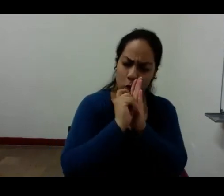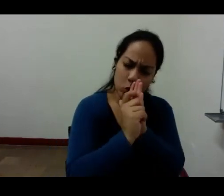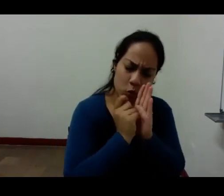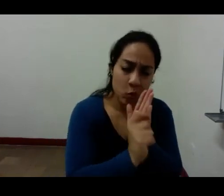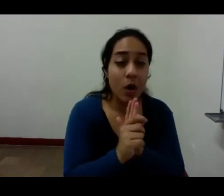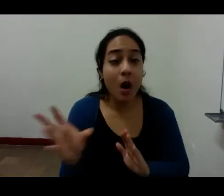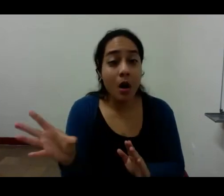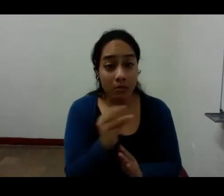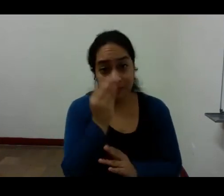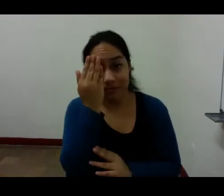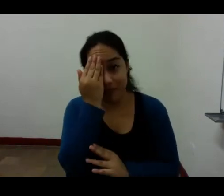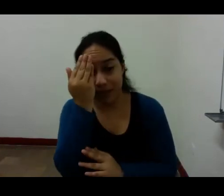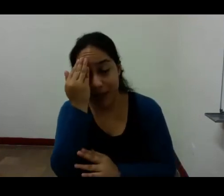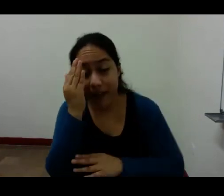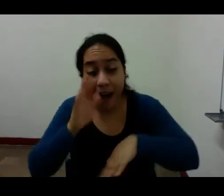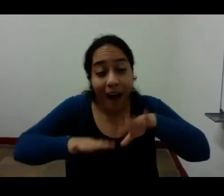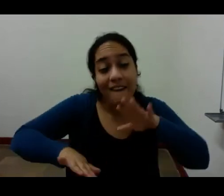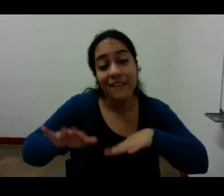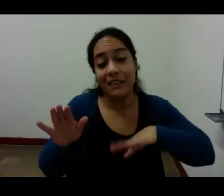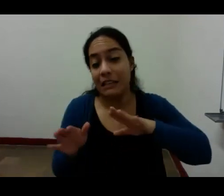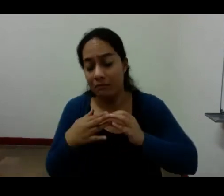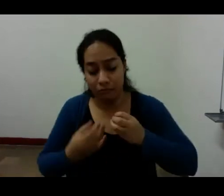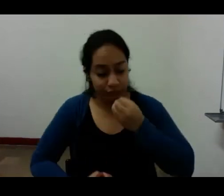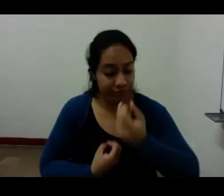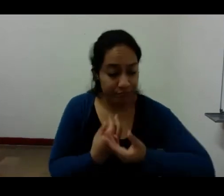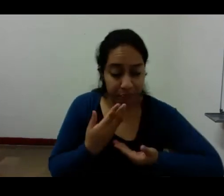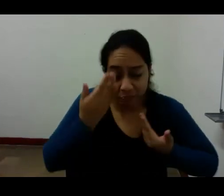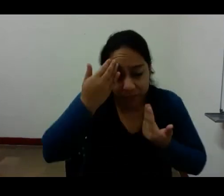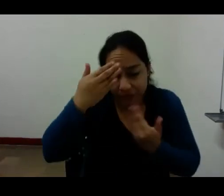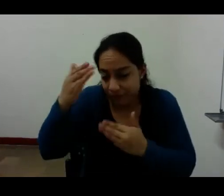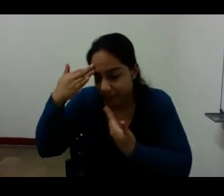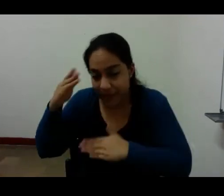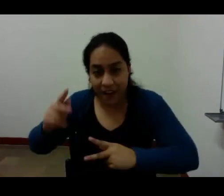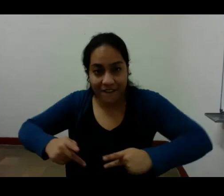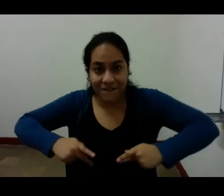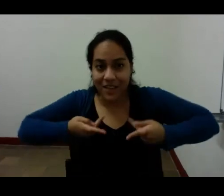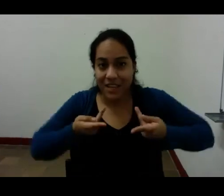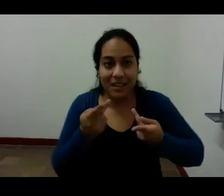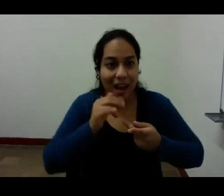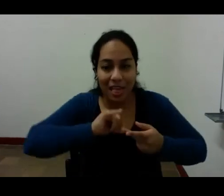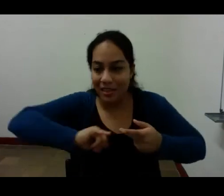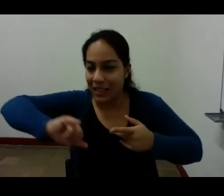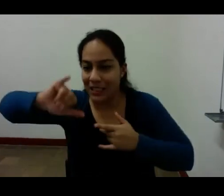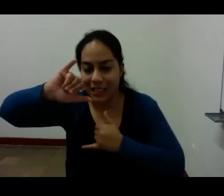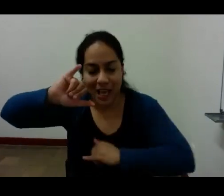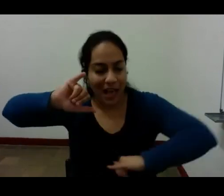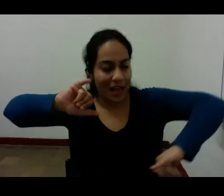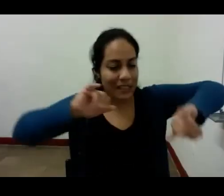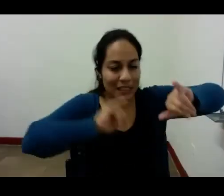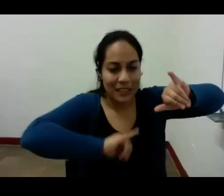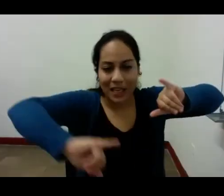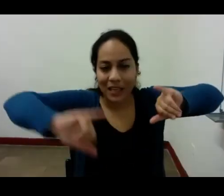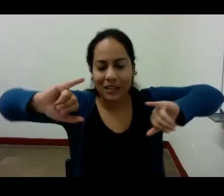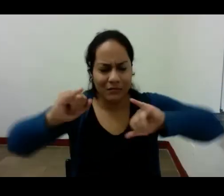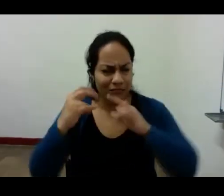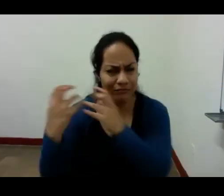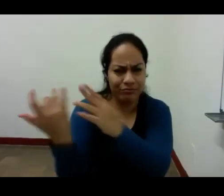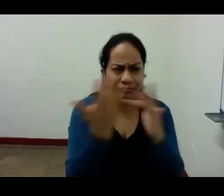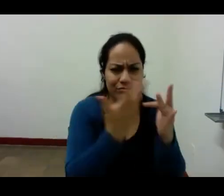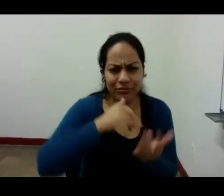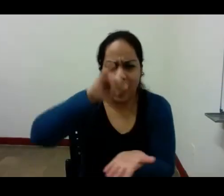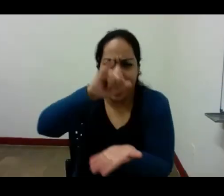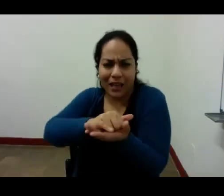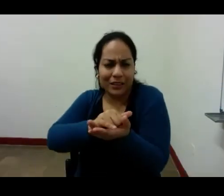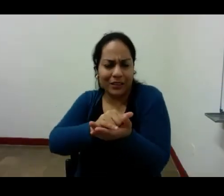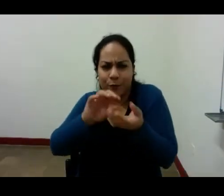actúen sin saber la vida es absolutamente irreal en su